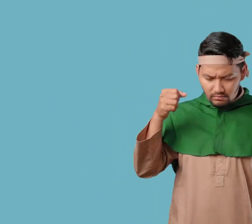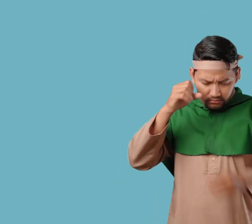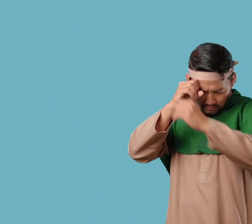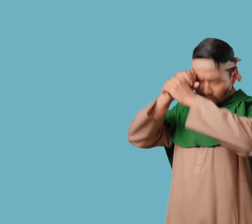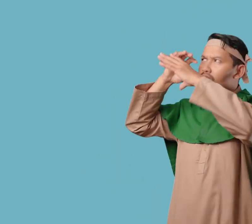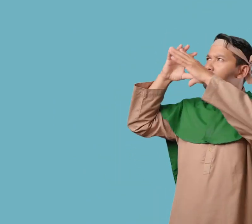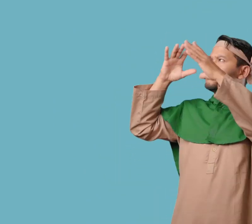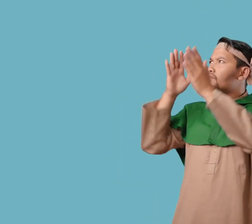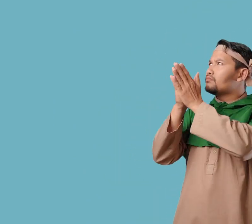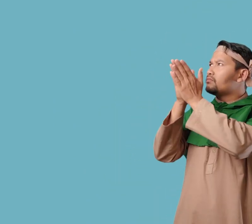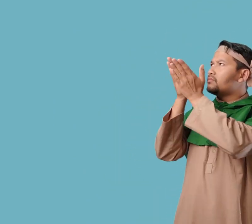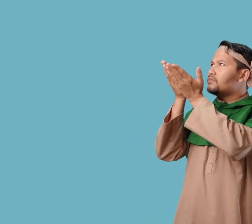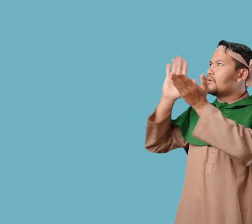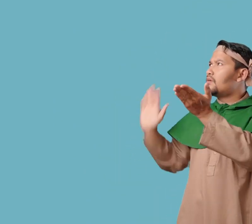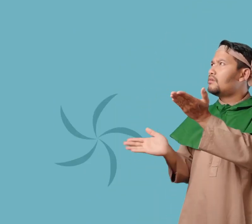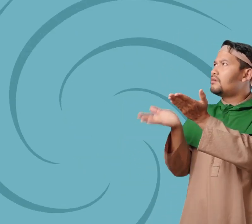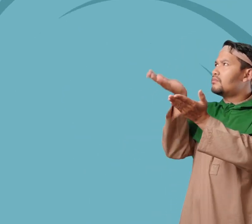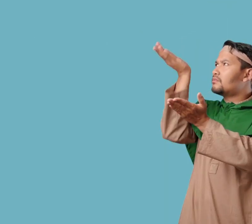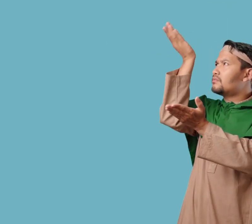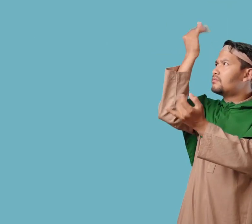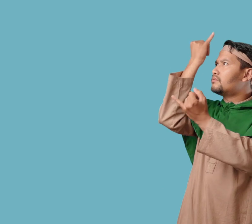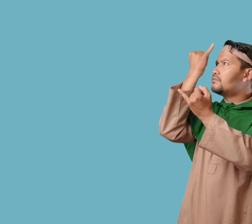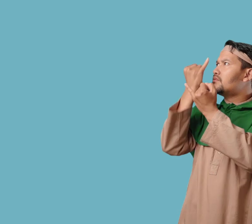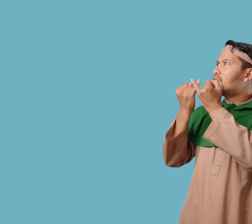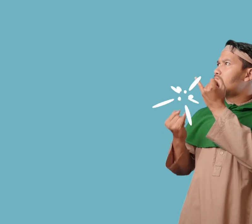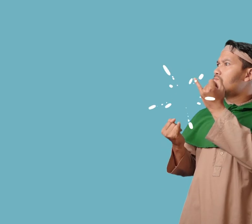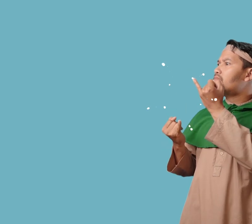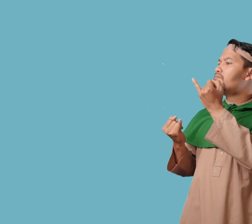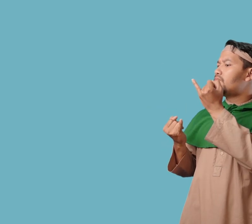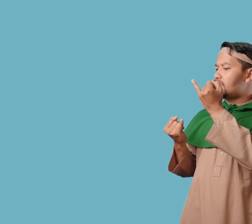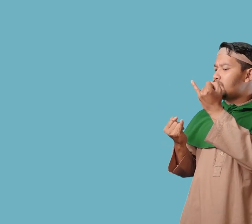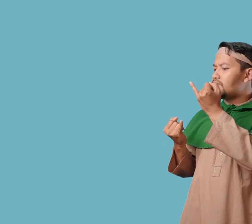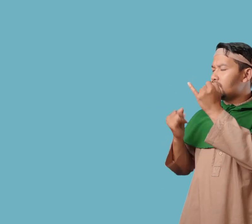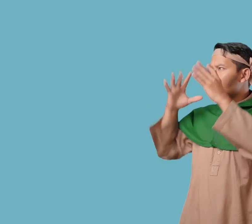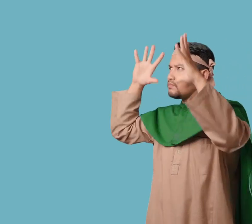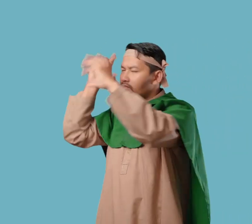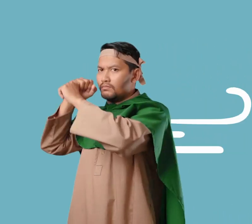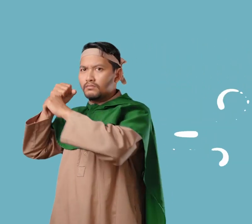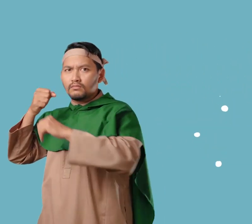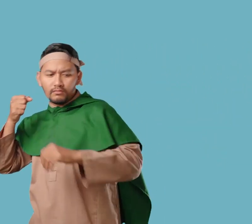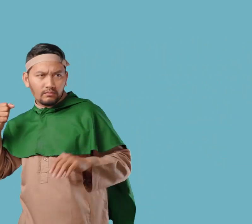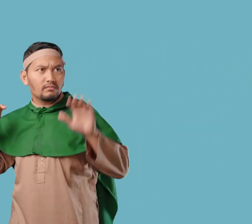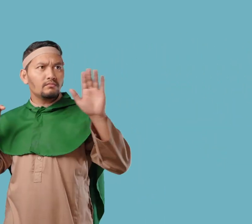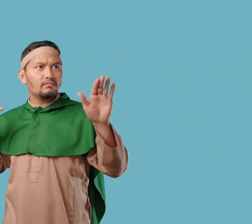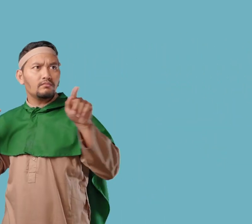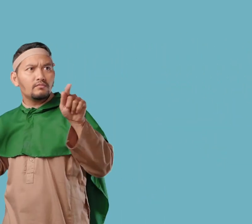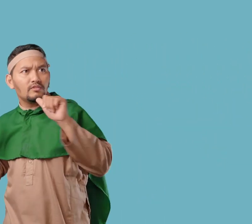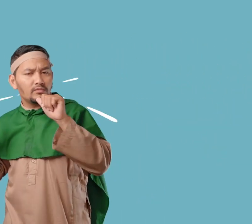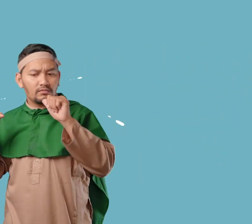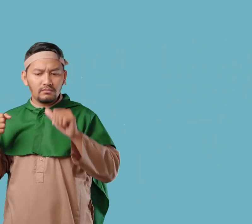teringat akan ramalan Tentang akan datangnya seorang Nabi terakhir Bernama Ahmad Lalu